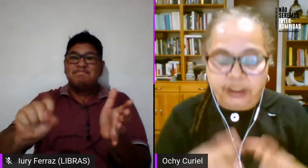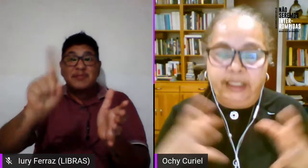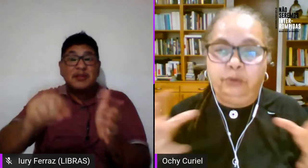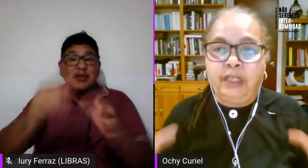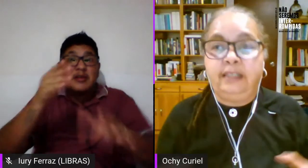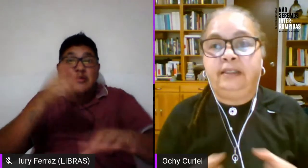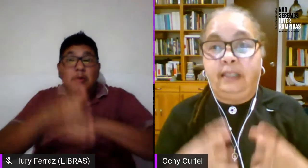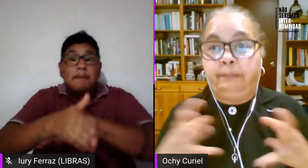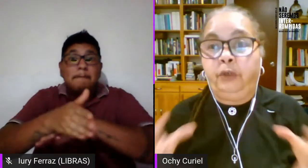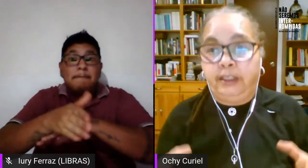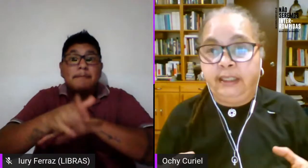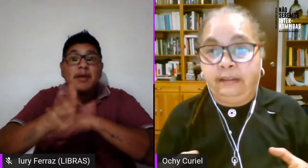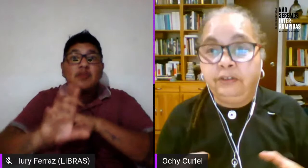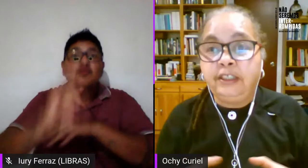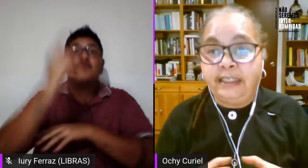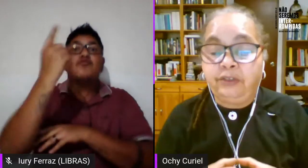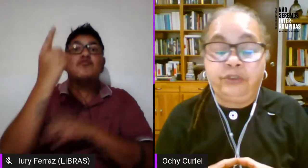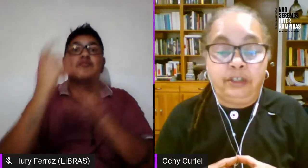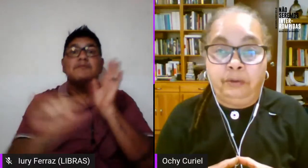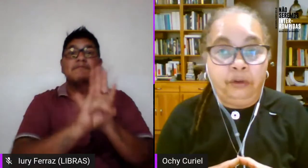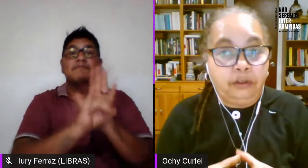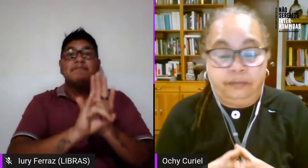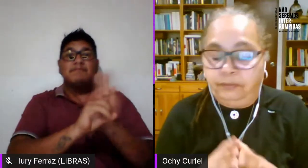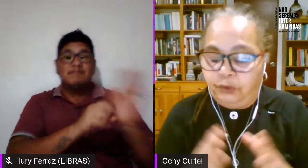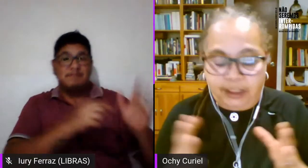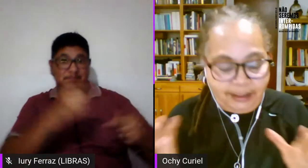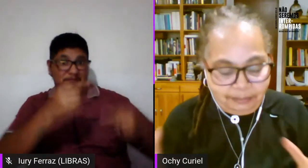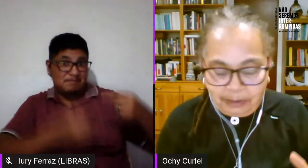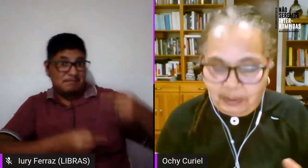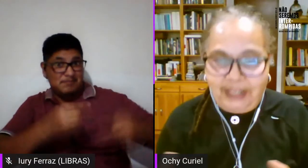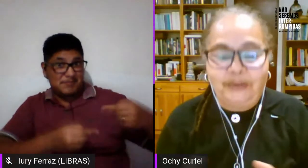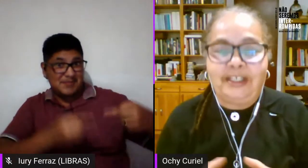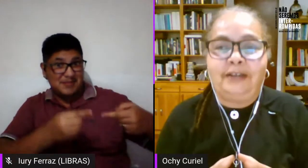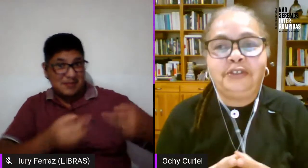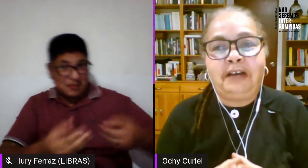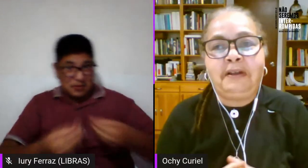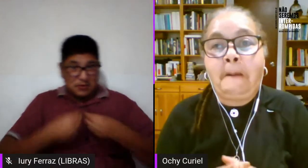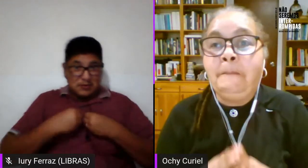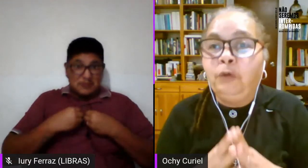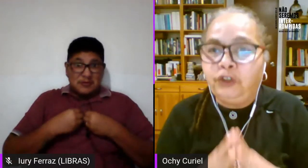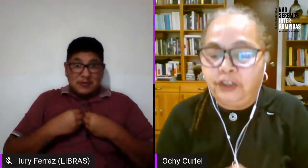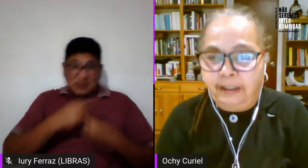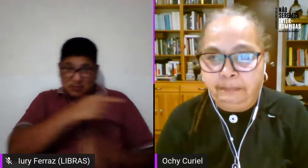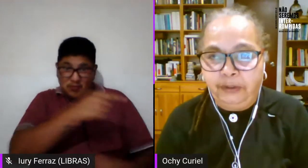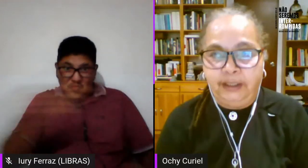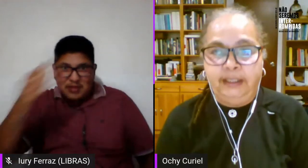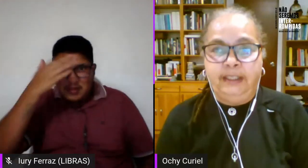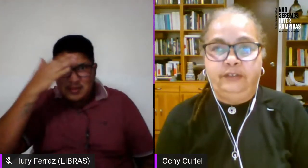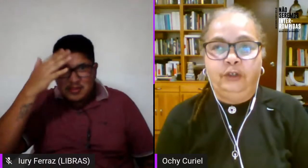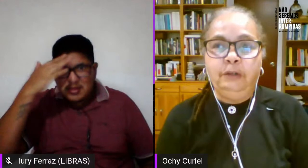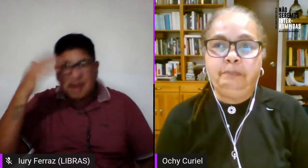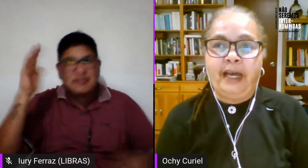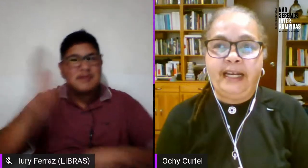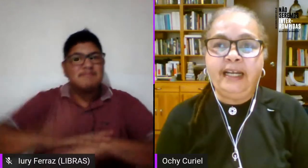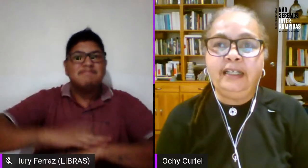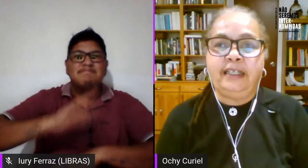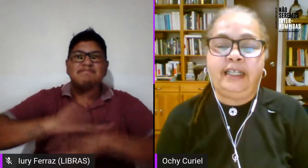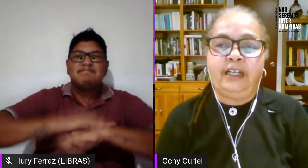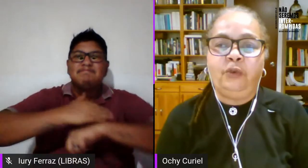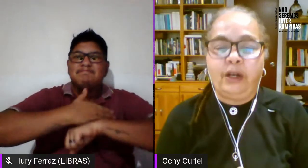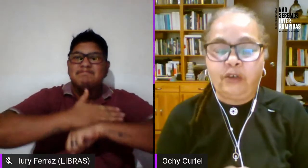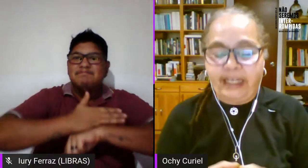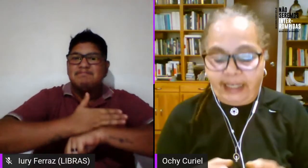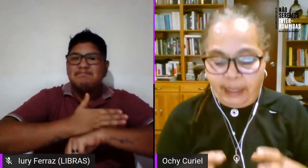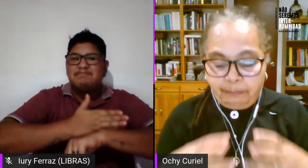digamos de una identidad política ¿no? y eso nos llevó ustedes me imagino que ya lo saben mucho tiempo ¿no? para